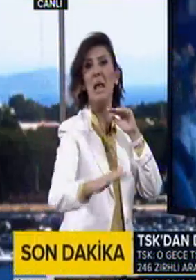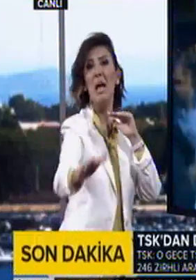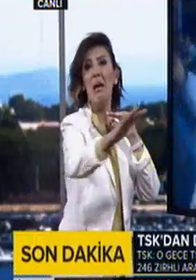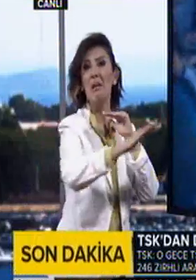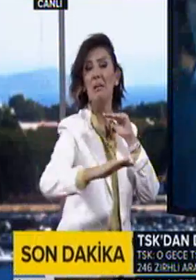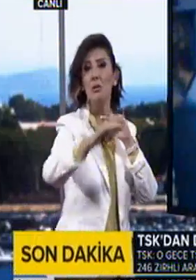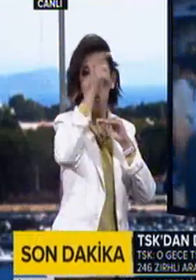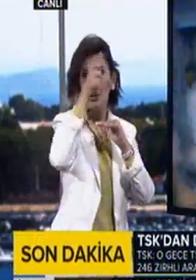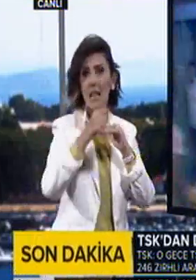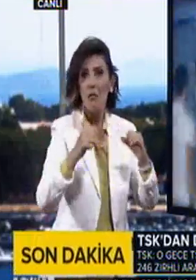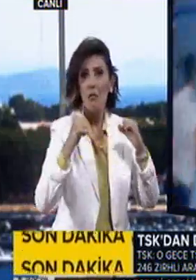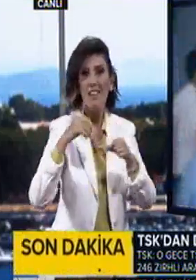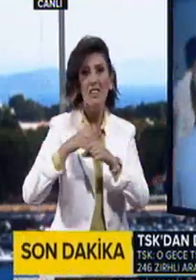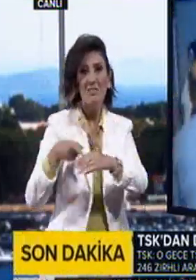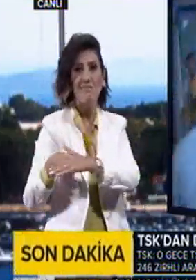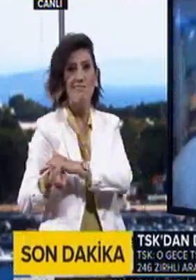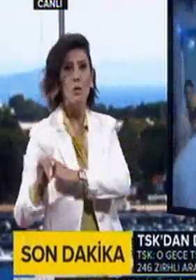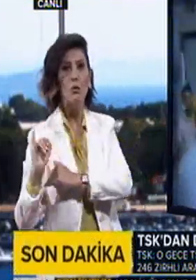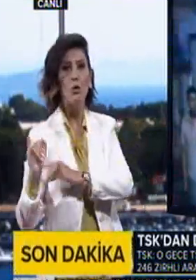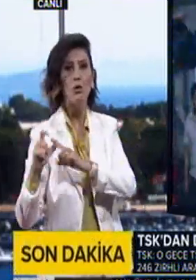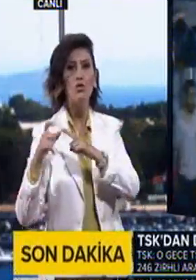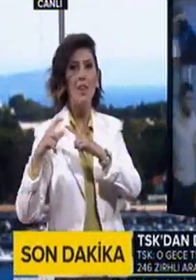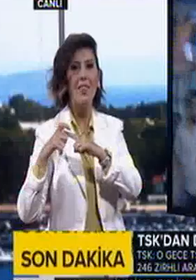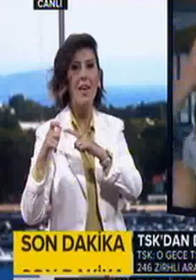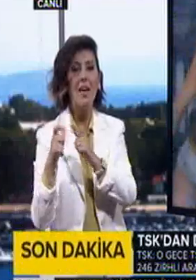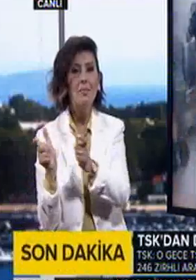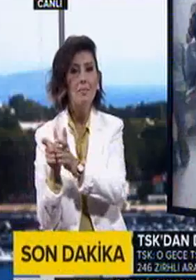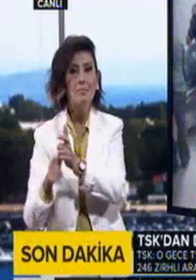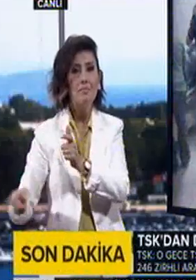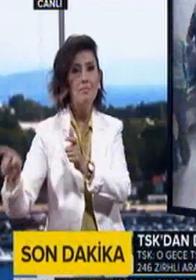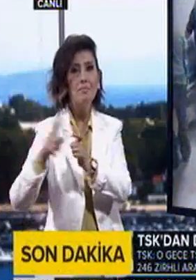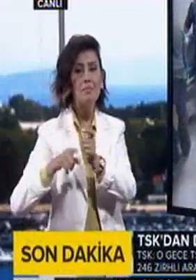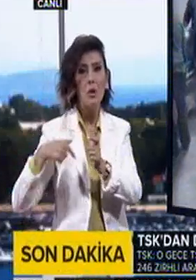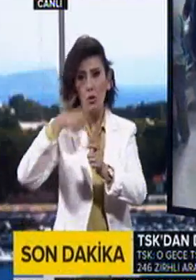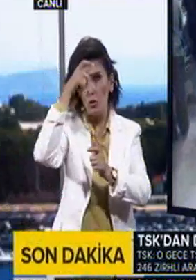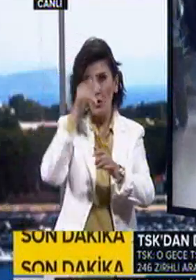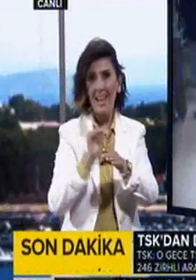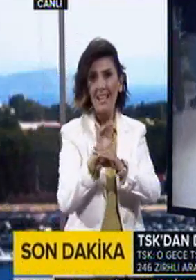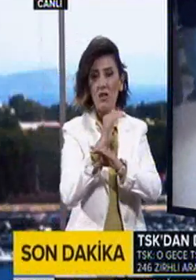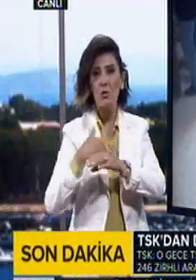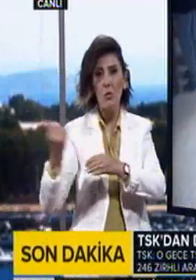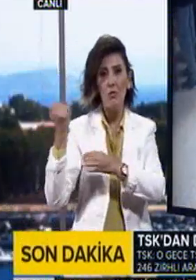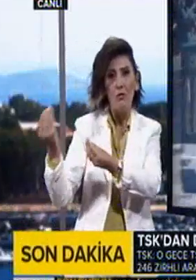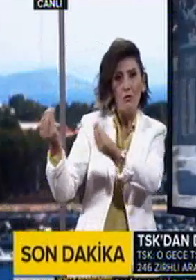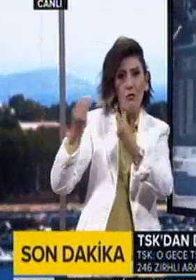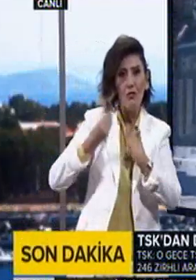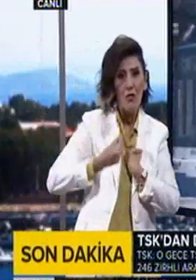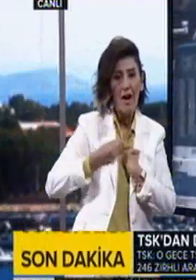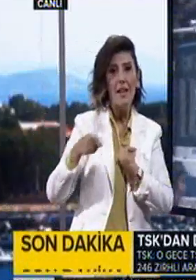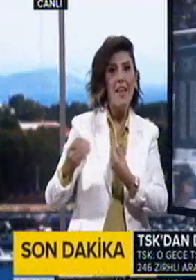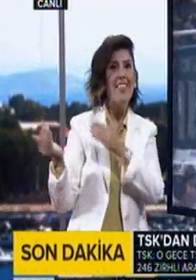alan Türk Silahlı Kuvvetleri içerisine sızılmış illegal çete mensubu hain teröristlerin ülkemize yaşattığı bu zillet ve rezalete katılan